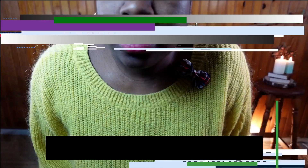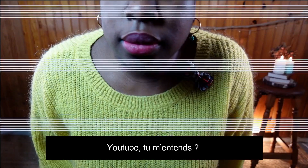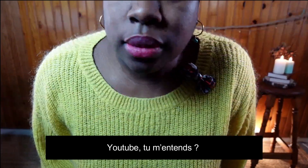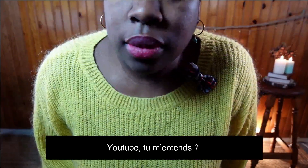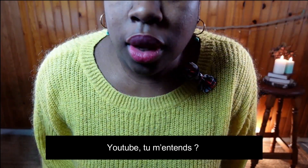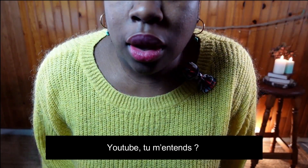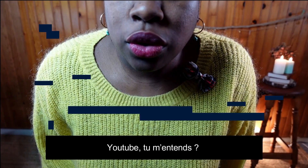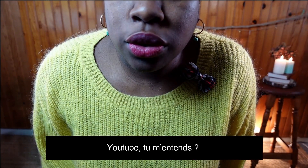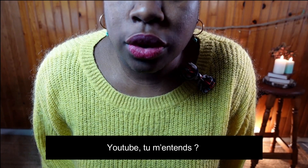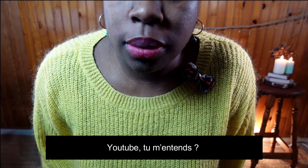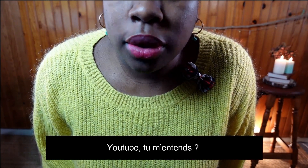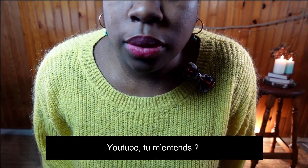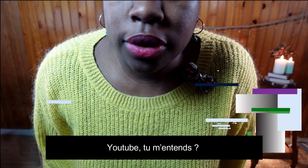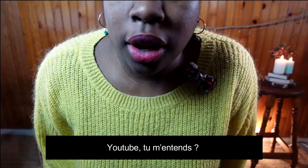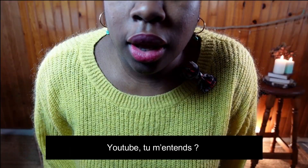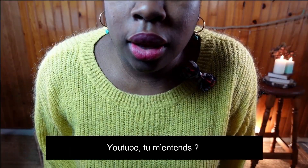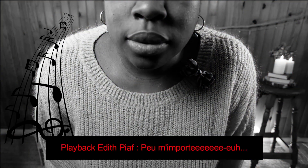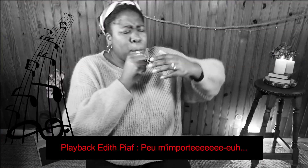Youtube, tu m'entends ?